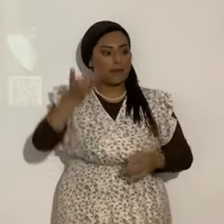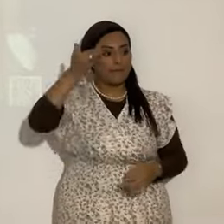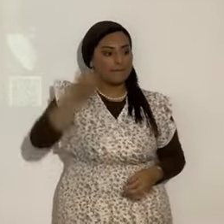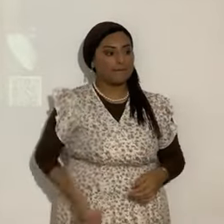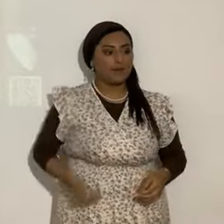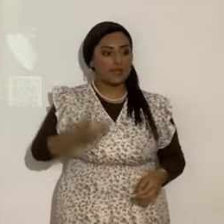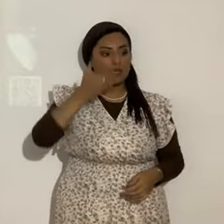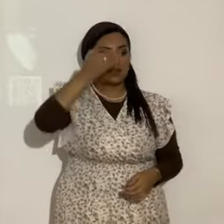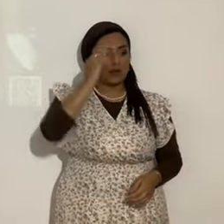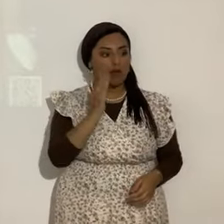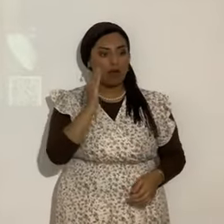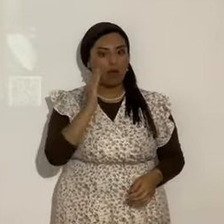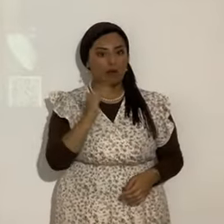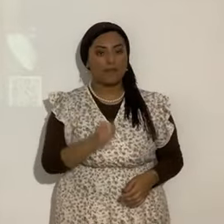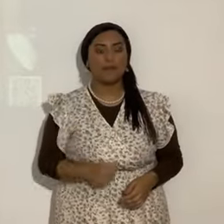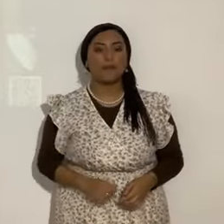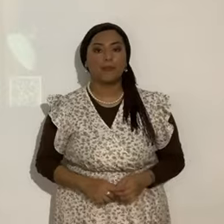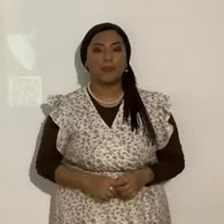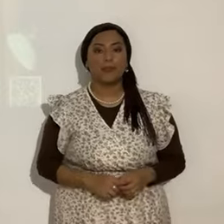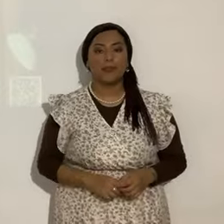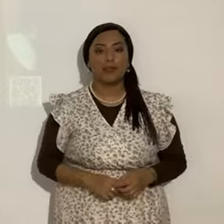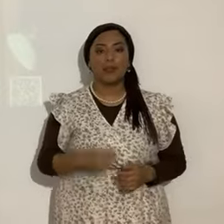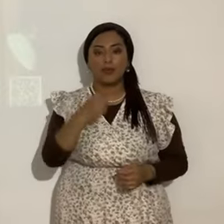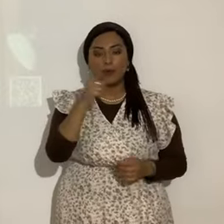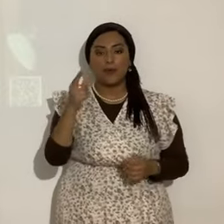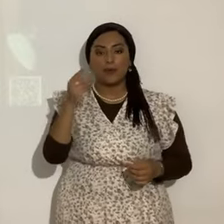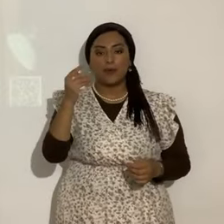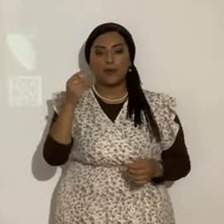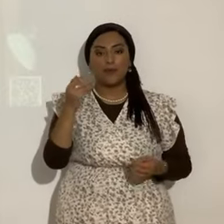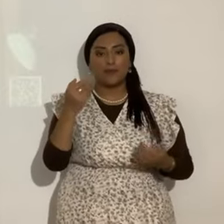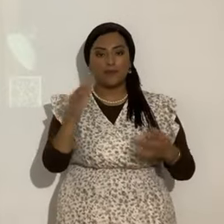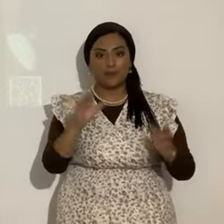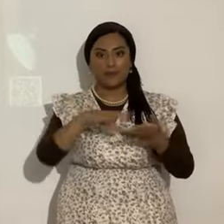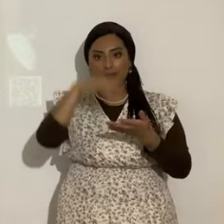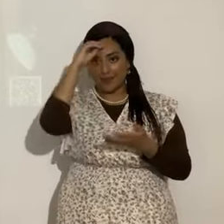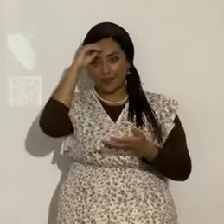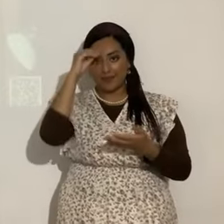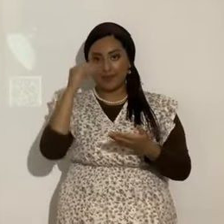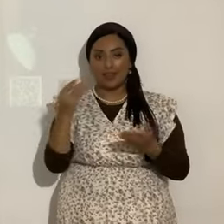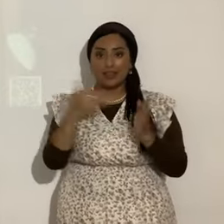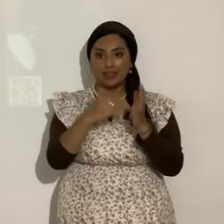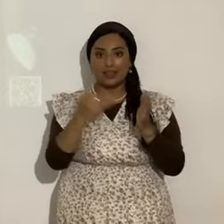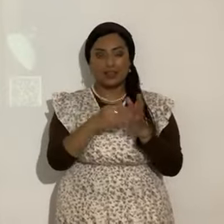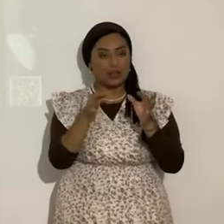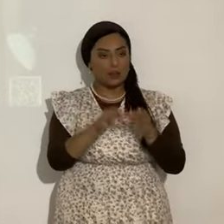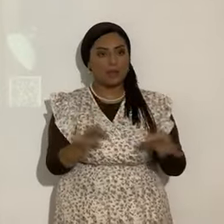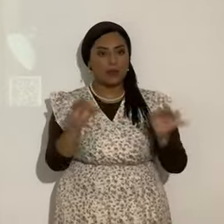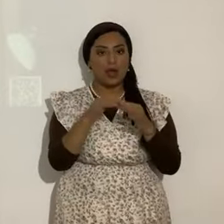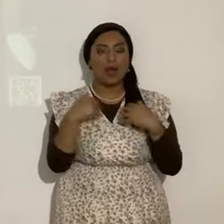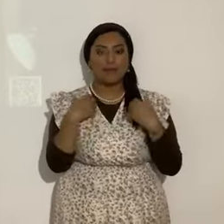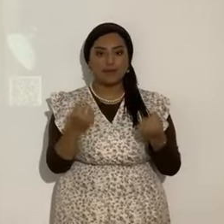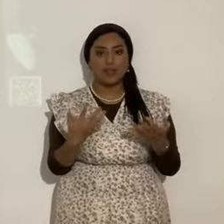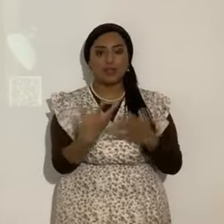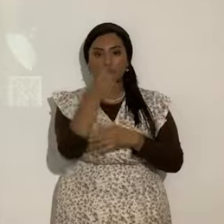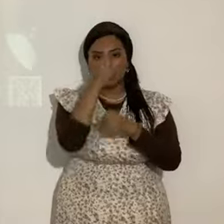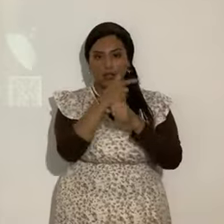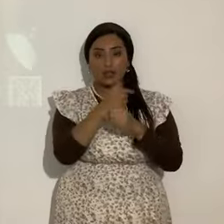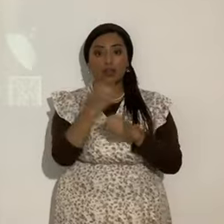entonces perdónenme los que ya han oído este mensaje tres mil veces pero es que hay nuevecitos si yo hablo